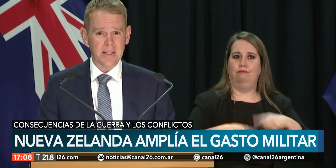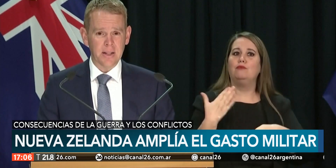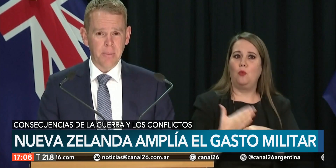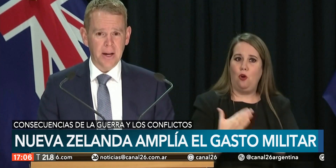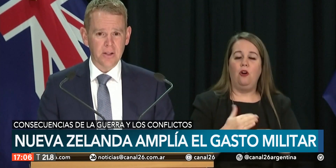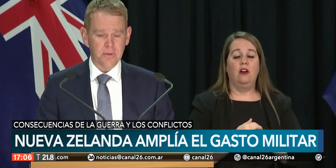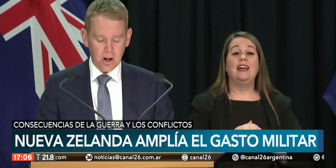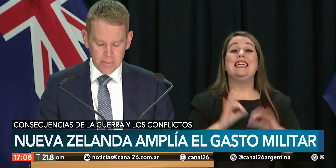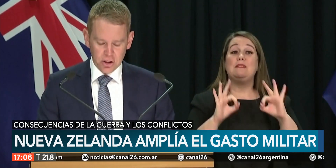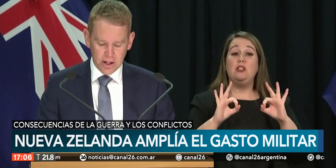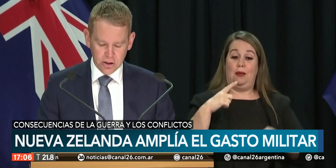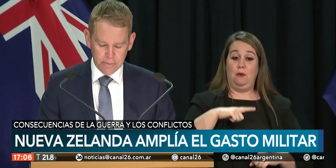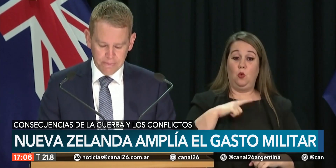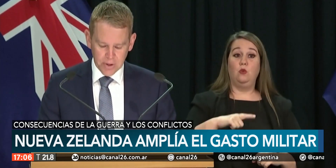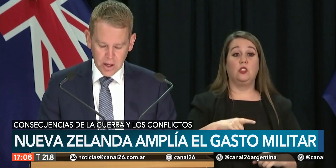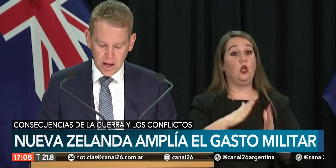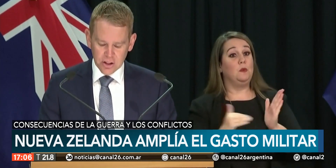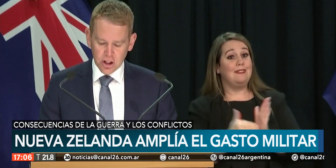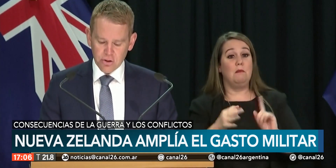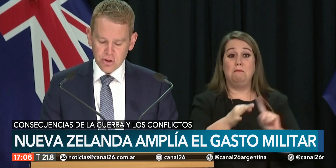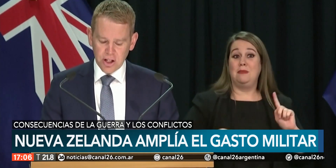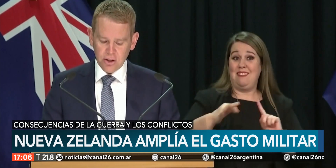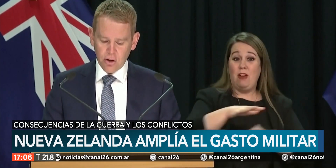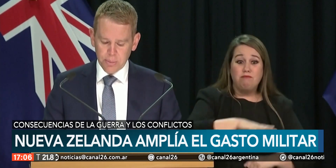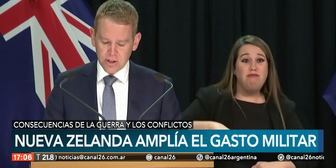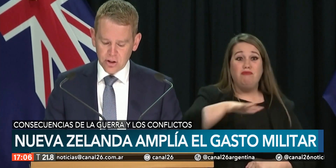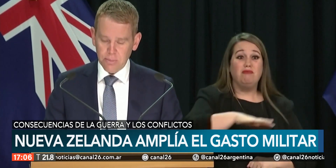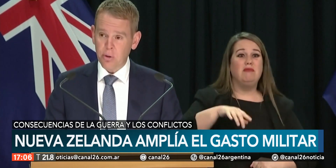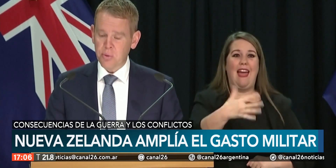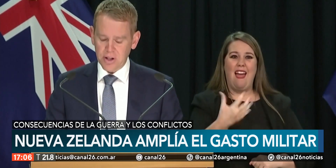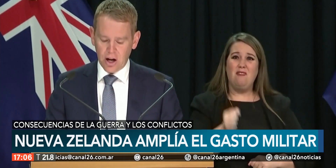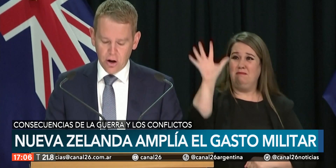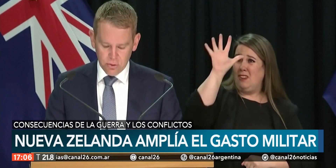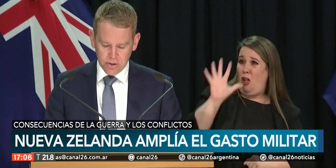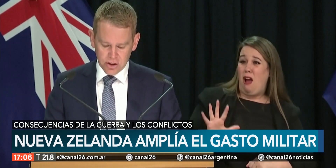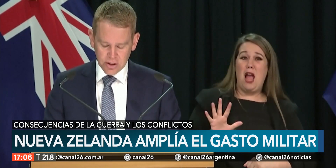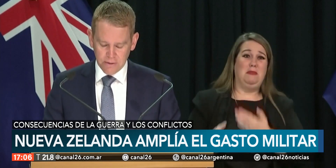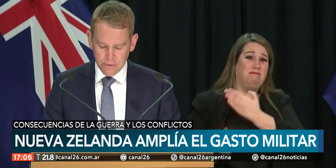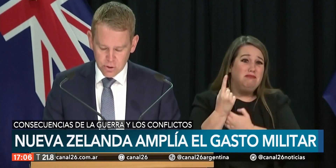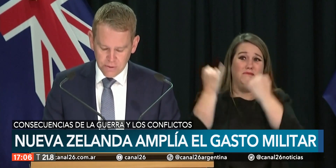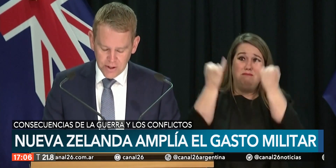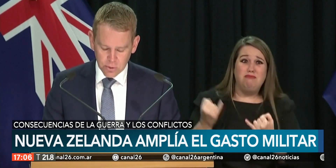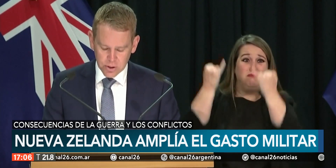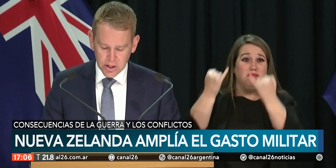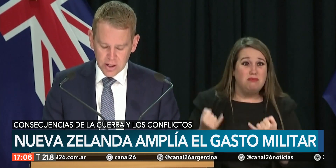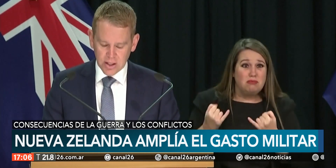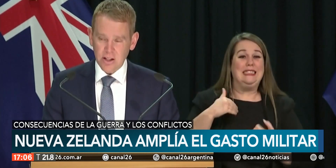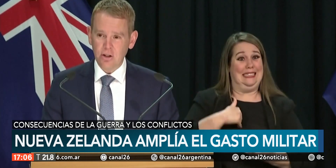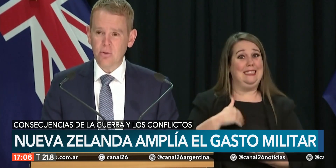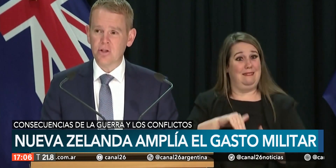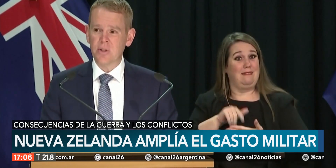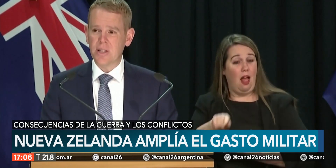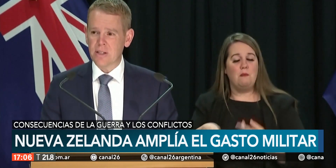de prensa en Wellington. La inversión de 328 millones de dólares neozelandeses en infraestructura se destinará a la mejora de